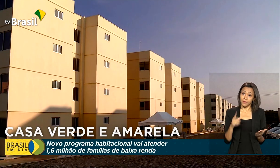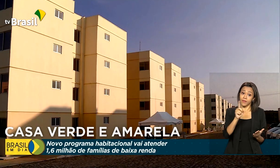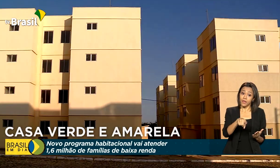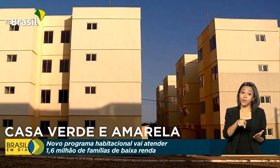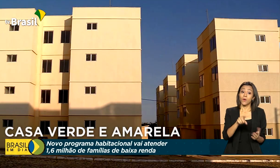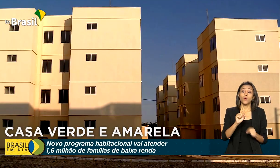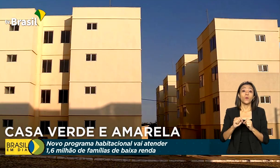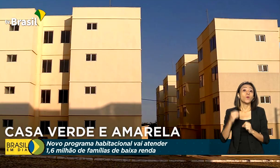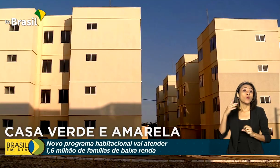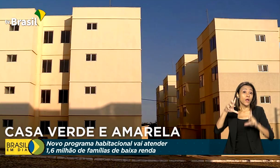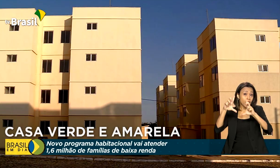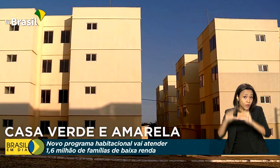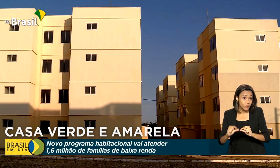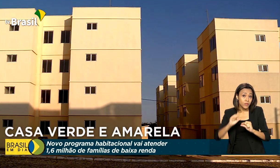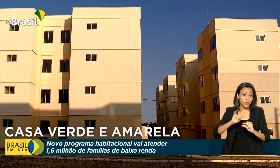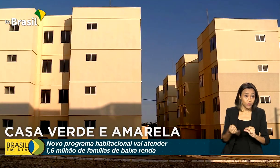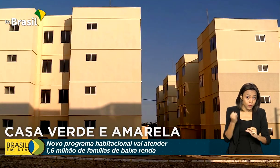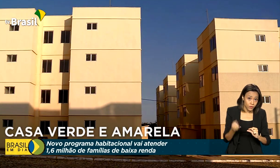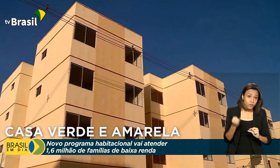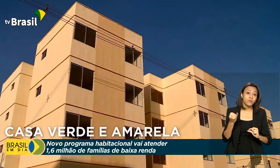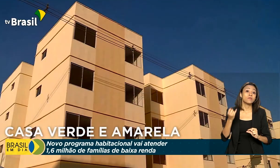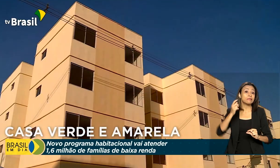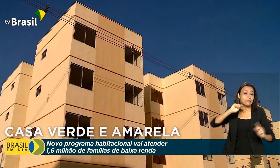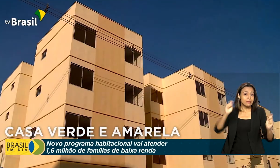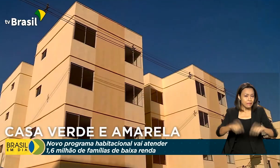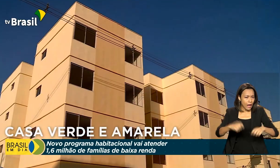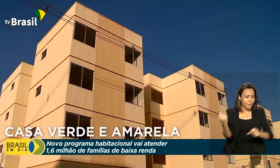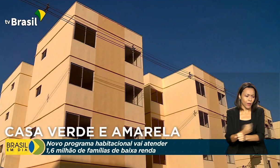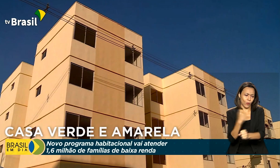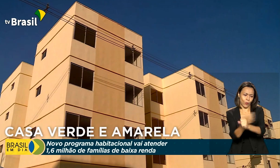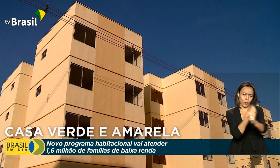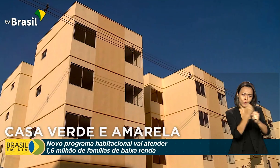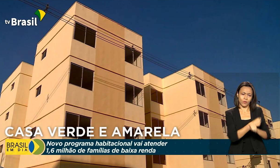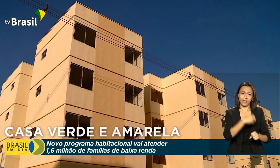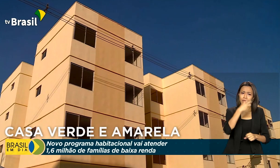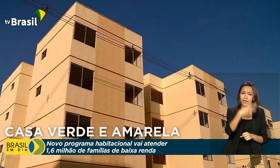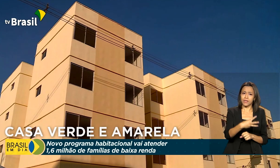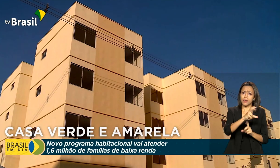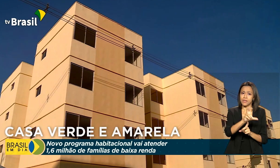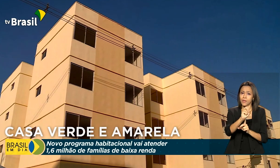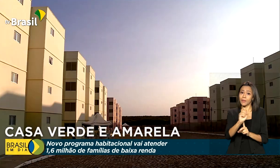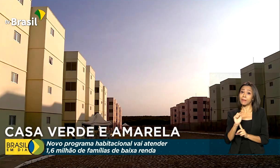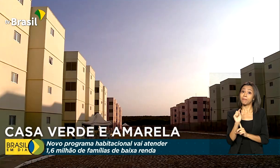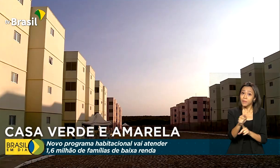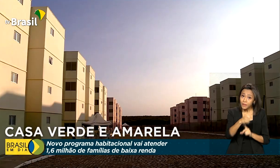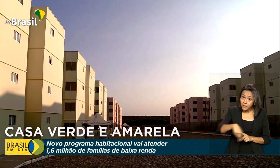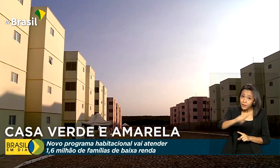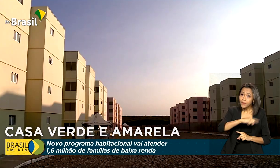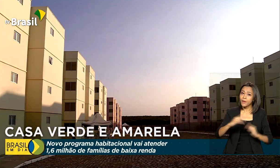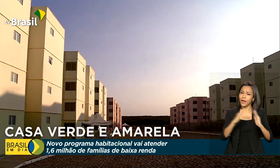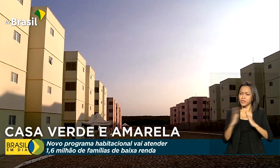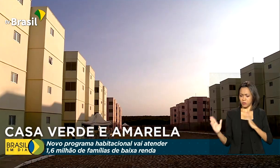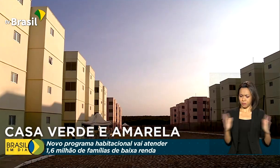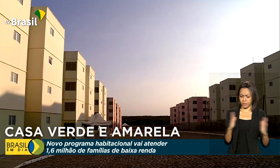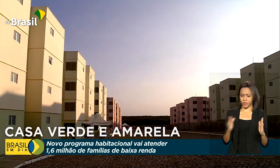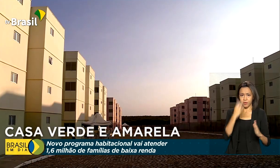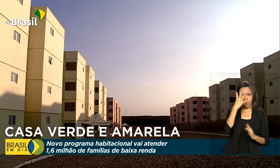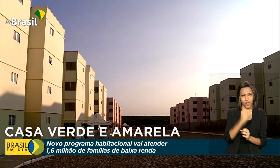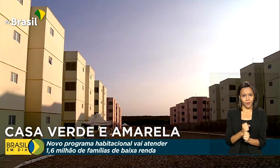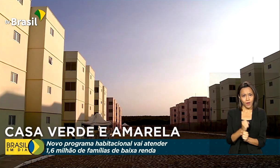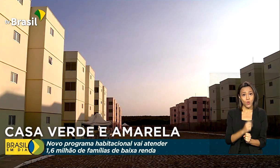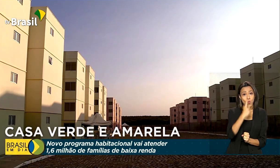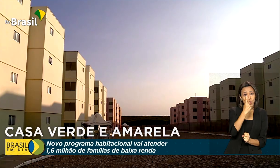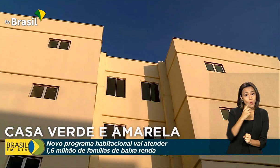financeiros reduzido, vão poder ser construídas mais 350 mil moradias. E em quatro anos, 1